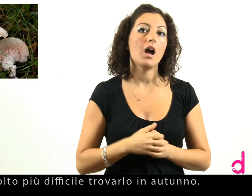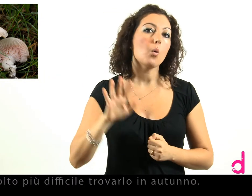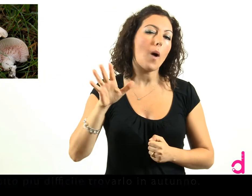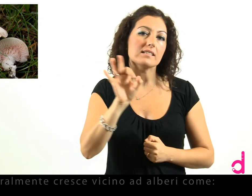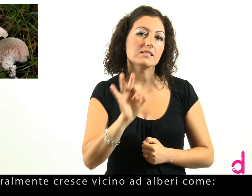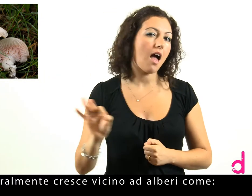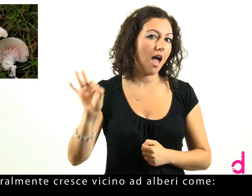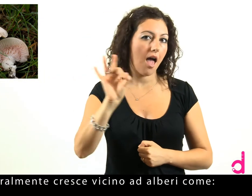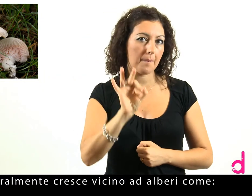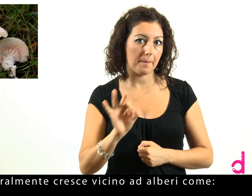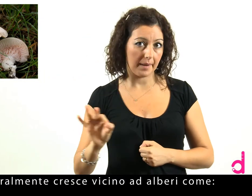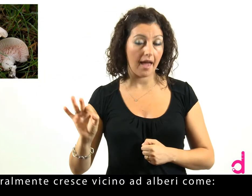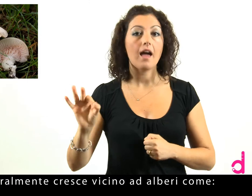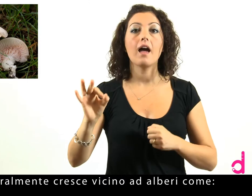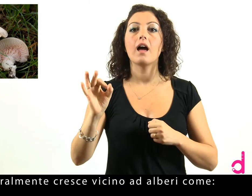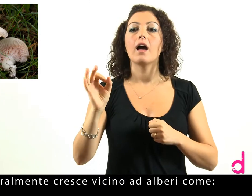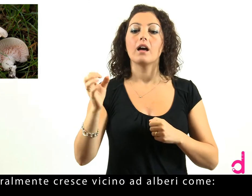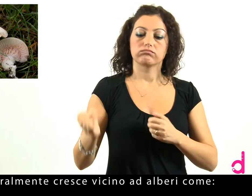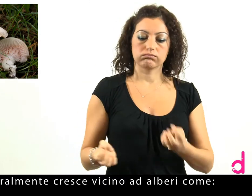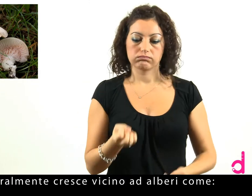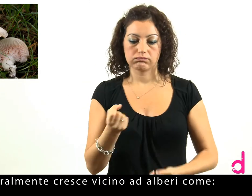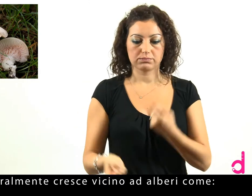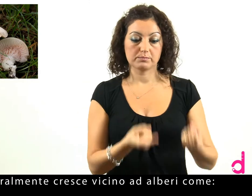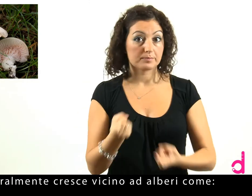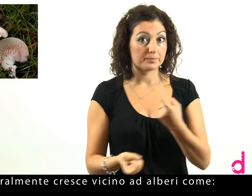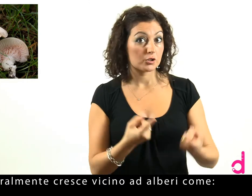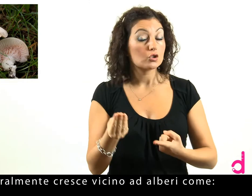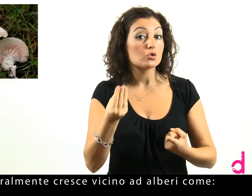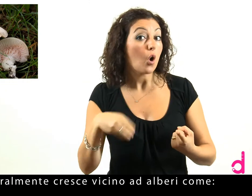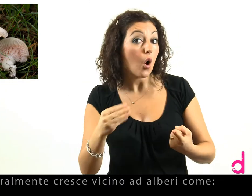Generalmente cresce vicino a alberi come